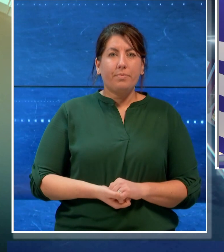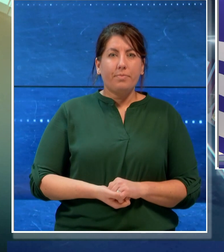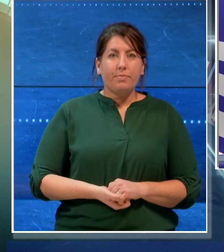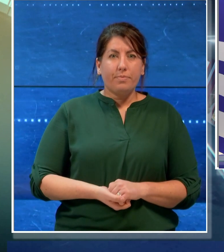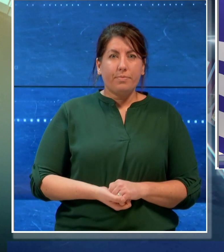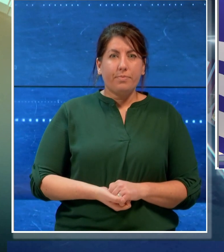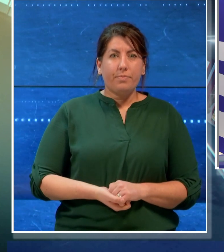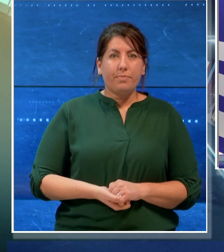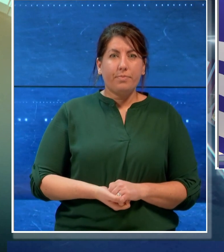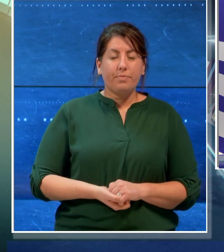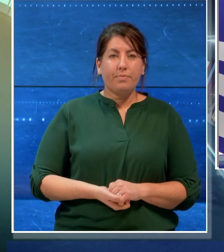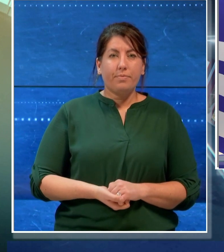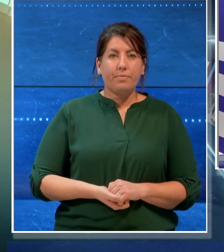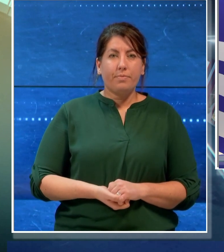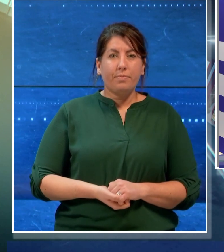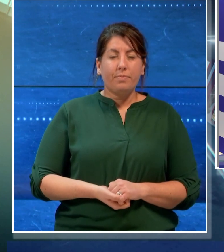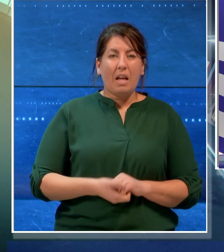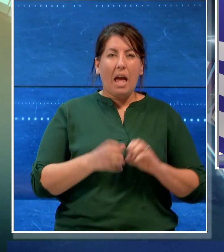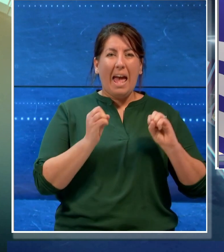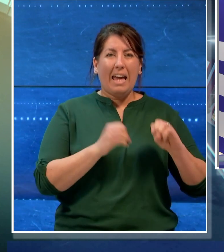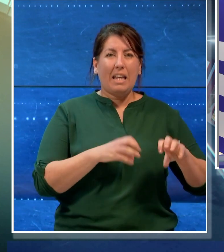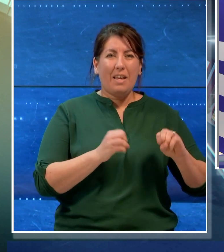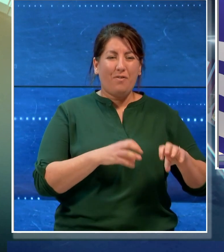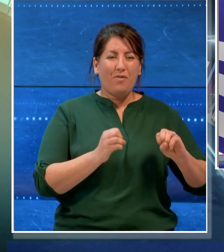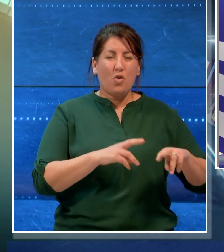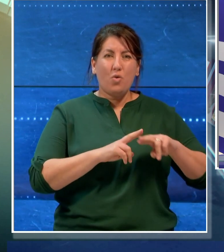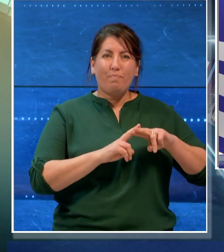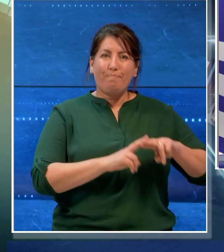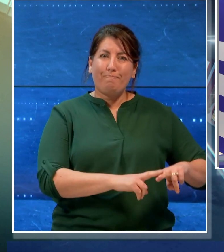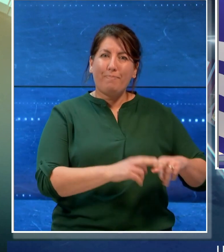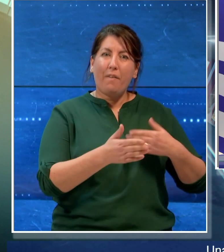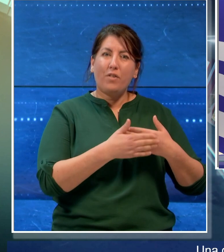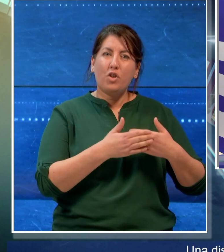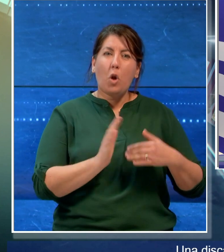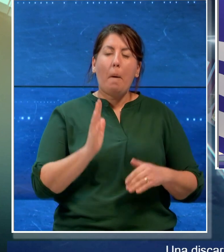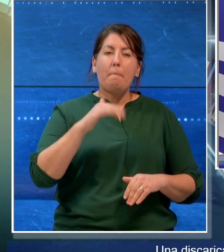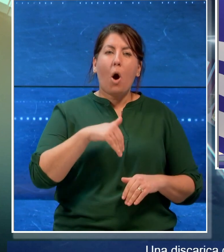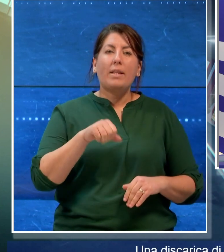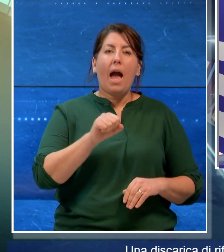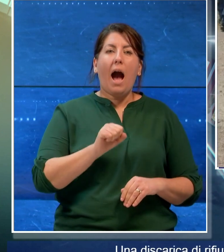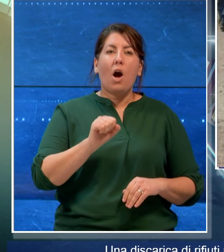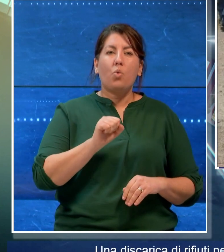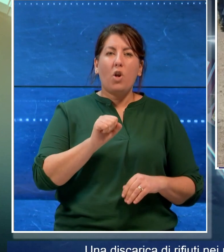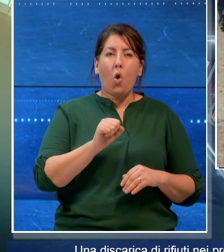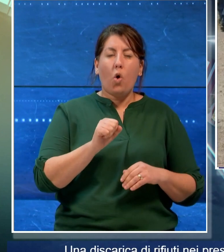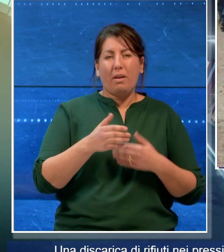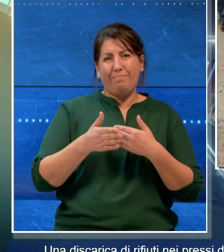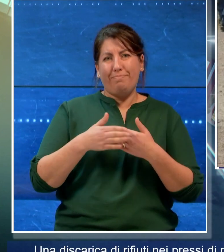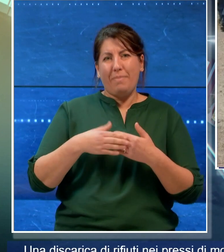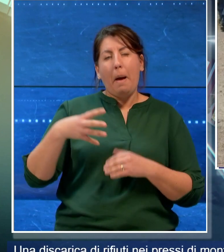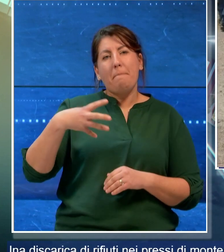Una discarica di rifiuti nei pressi di Monte Aquilone alla periferia di